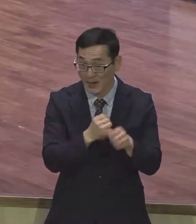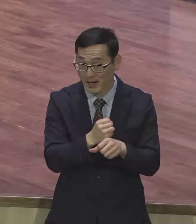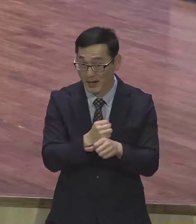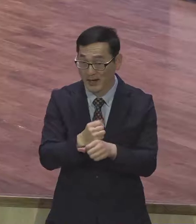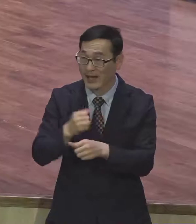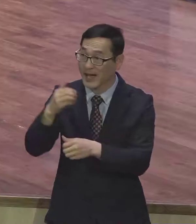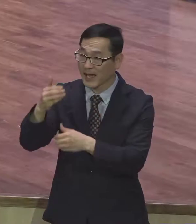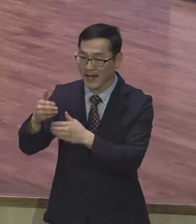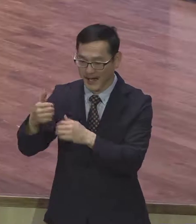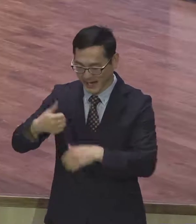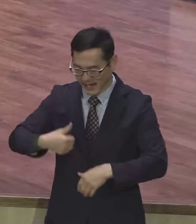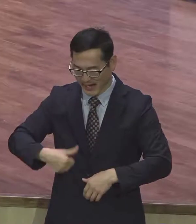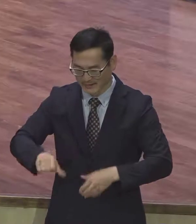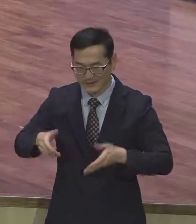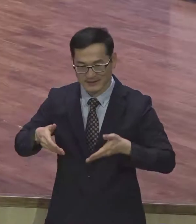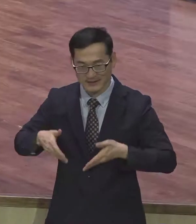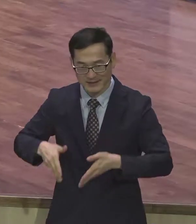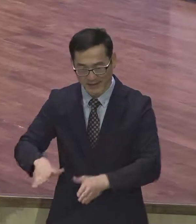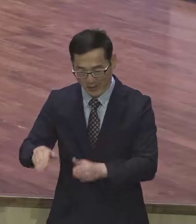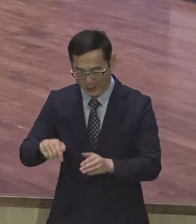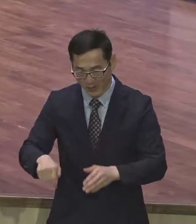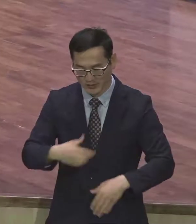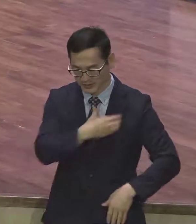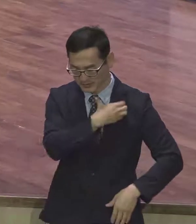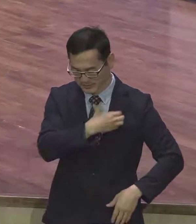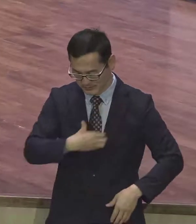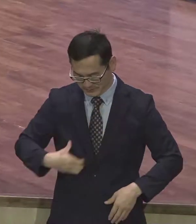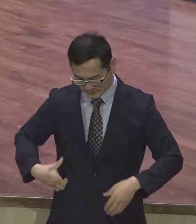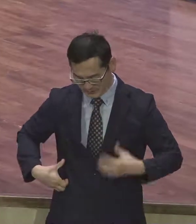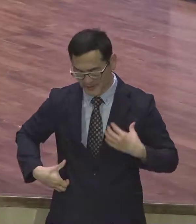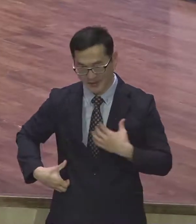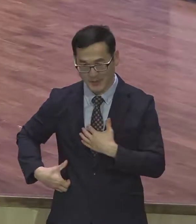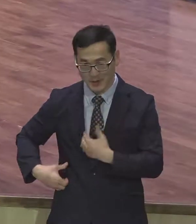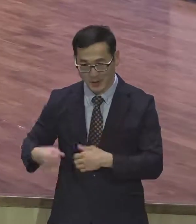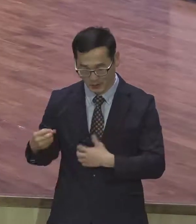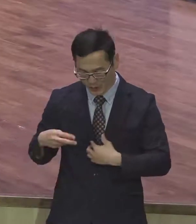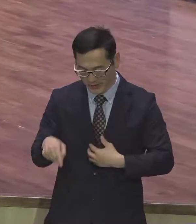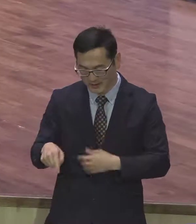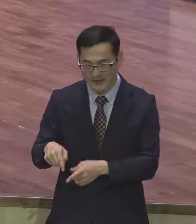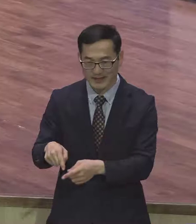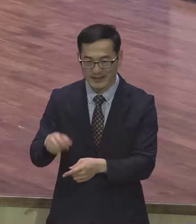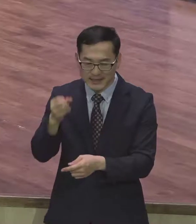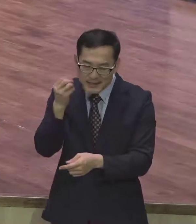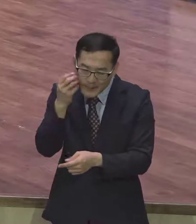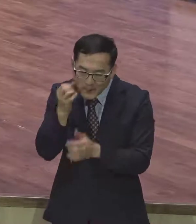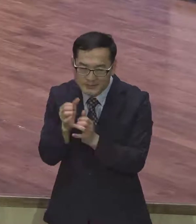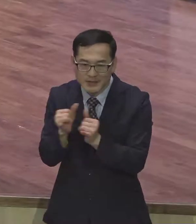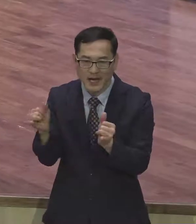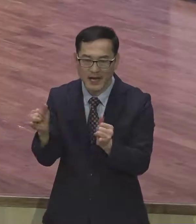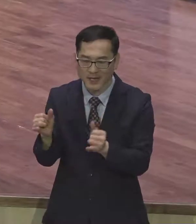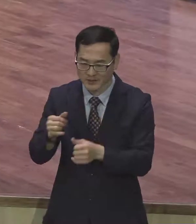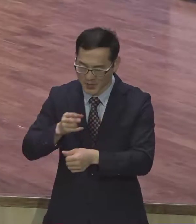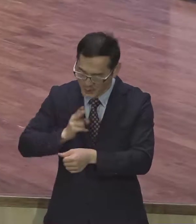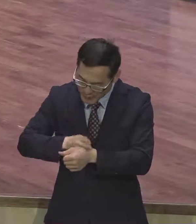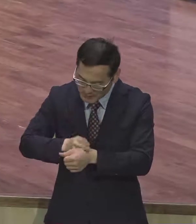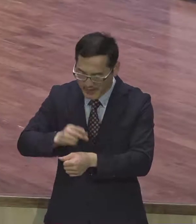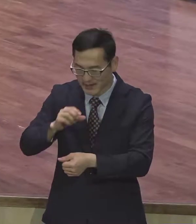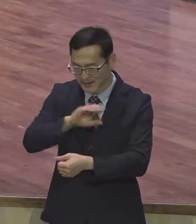되었는데 그의 어깨는 정사람이었고 그의 이름은 김호자라, 모사라, 전능하신 하나님이라, 영룰하신 아버지라, 평강의